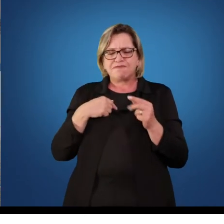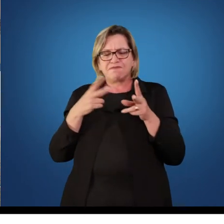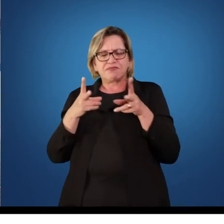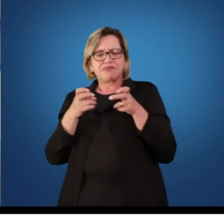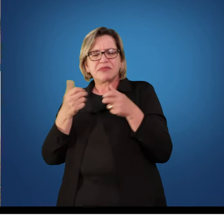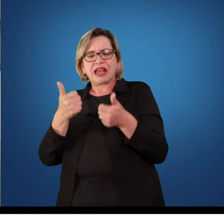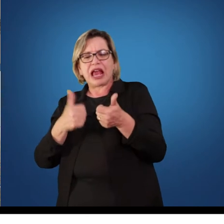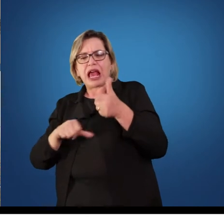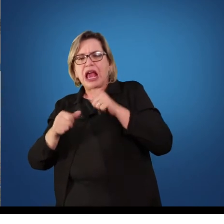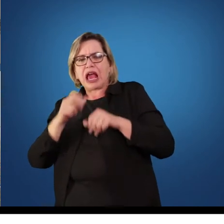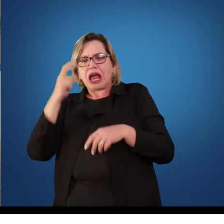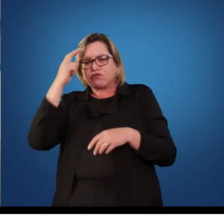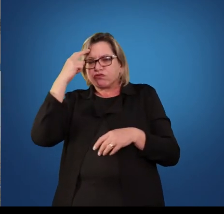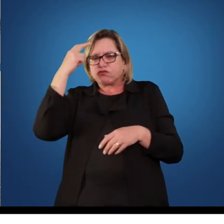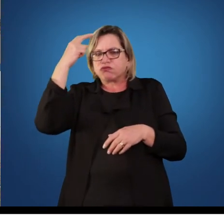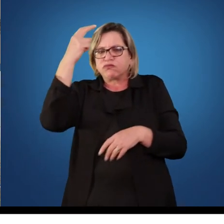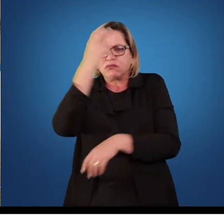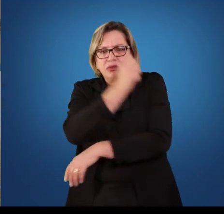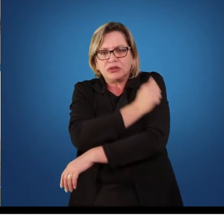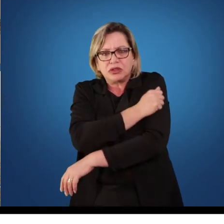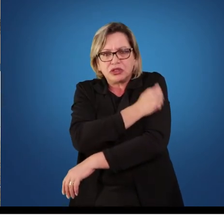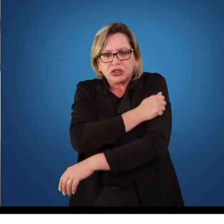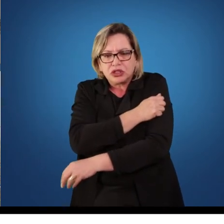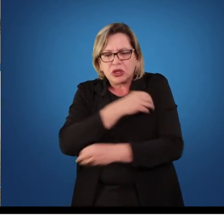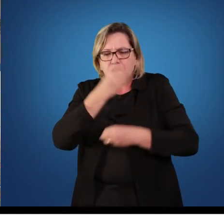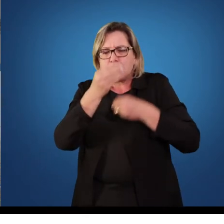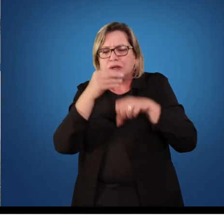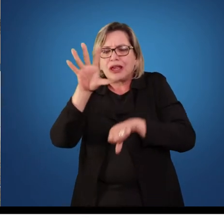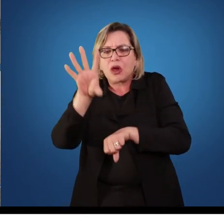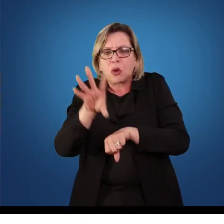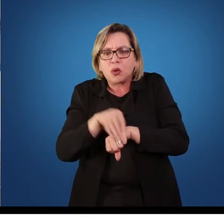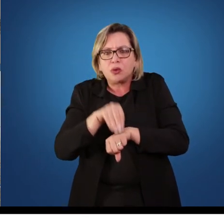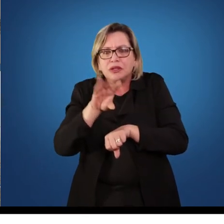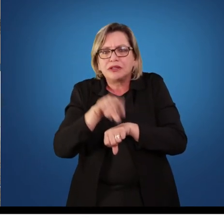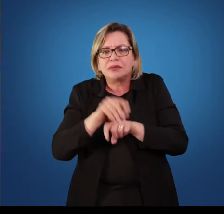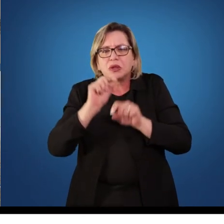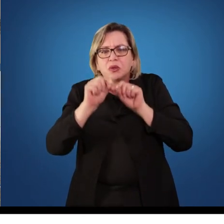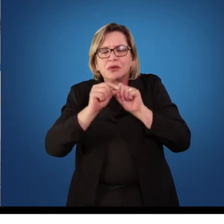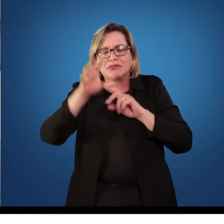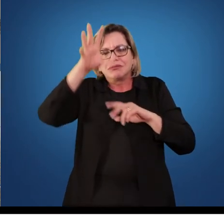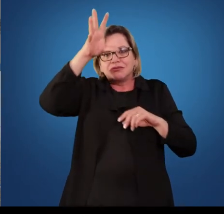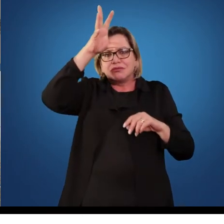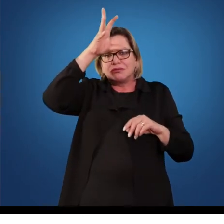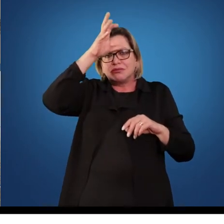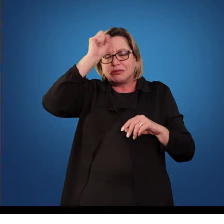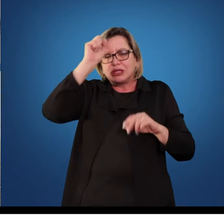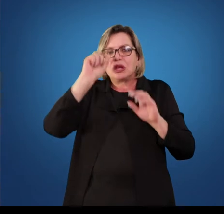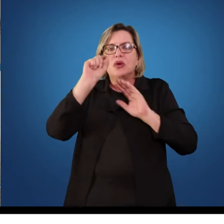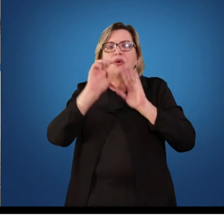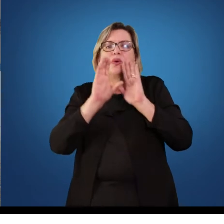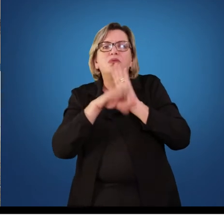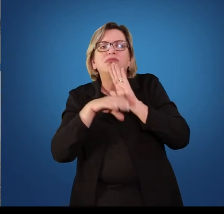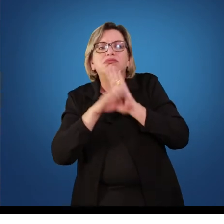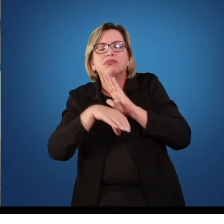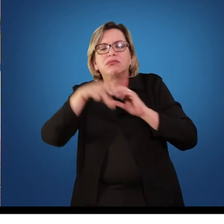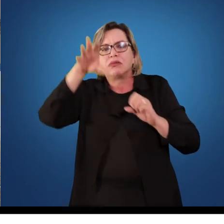alunos, competências e conhecimentos, o que eles aprenderam, quais os conceitos aprendidos. Na